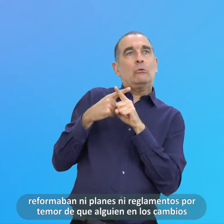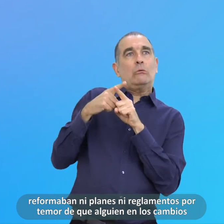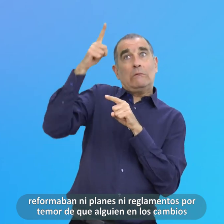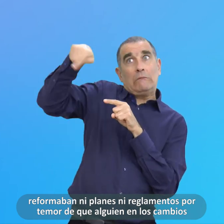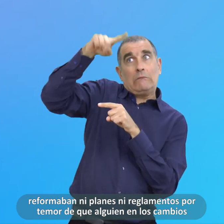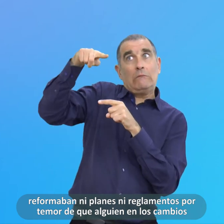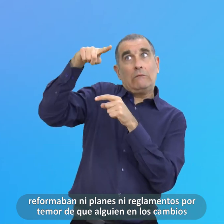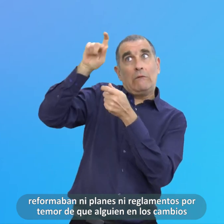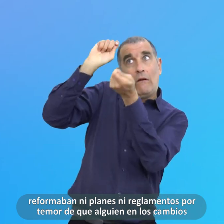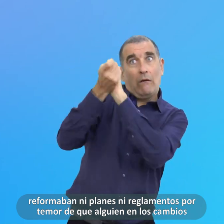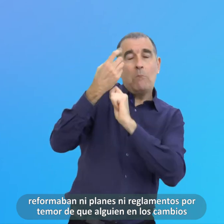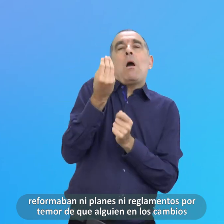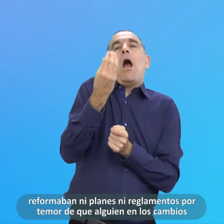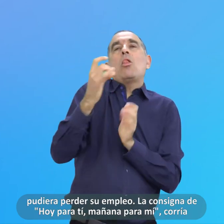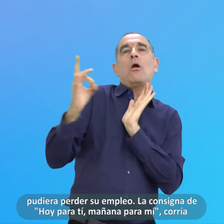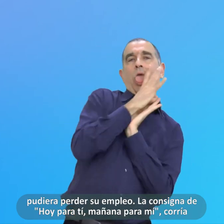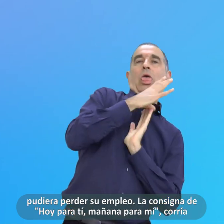Cambios Pudiera Perder Su Empleo